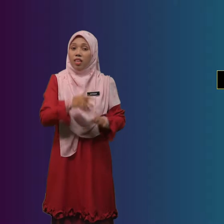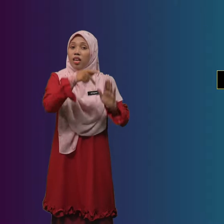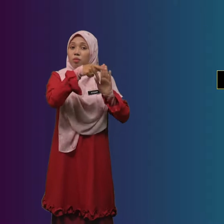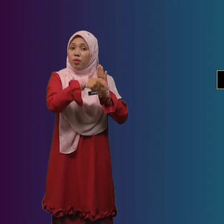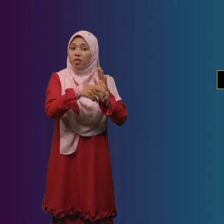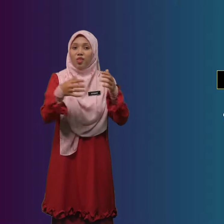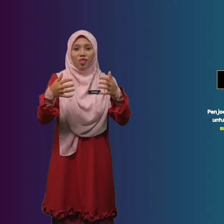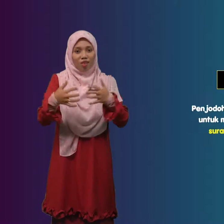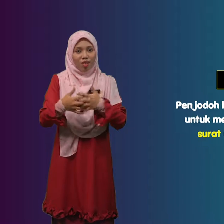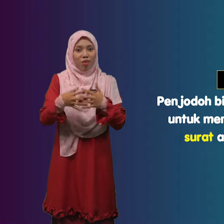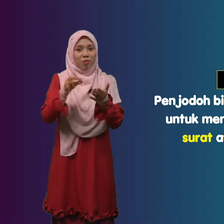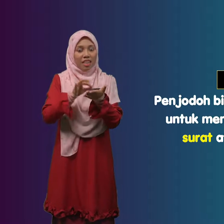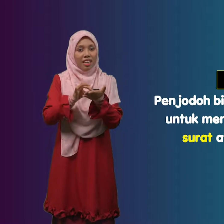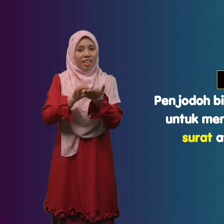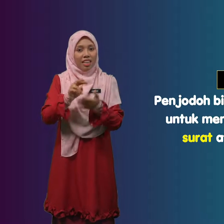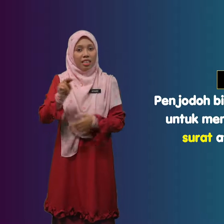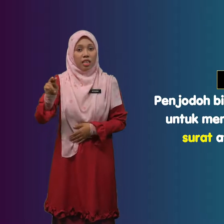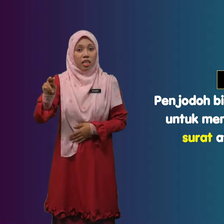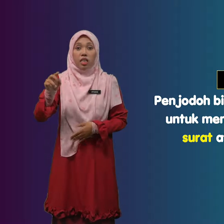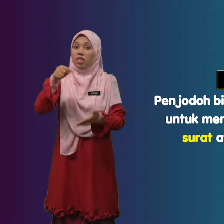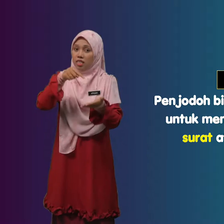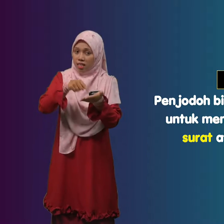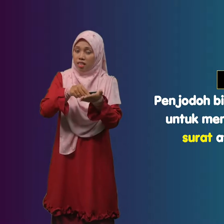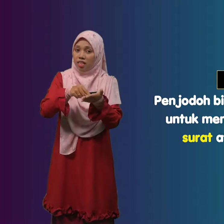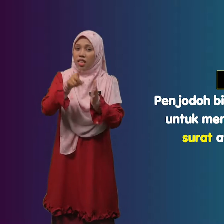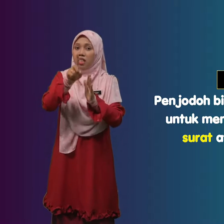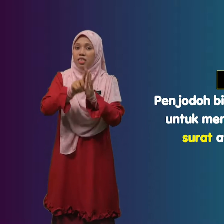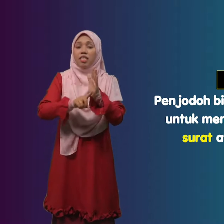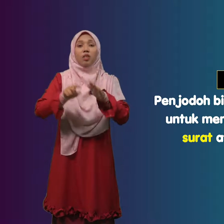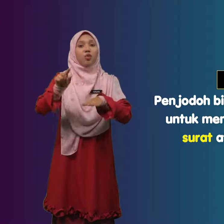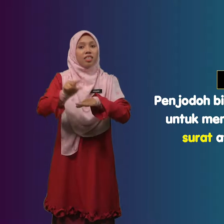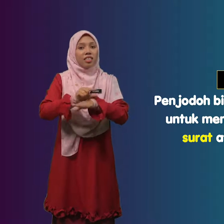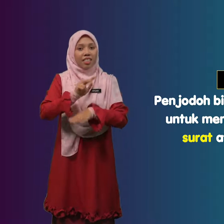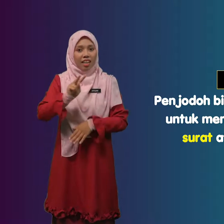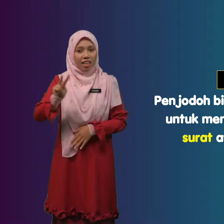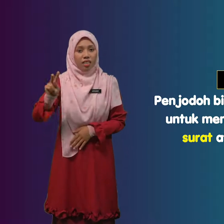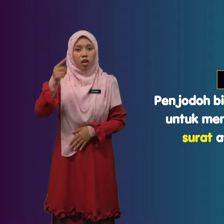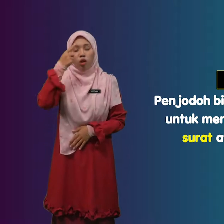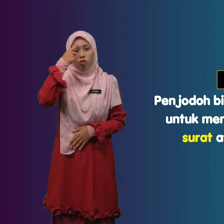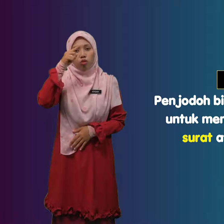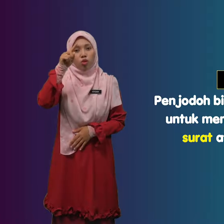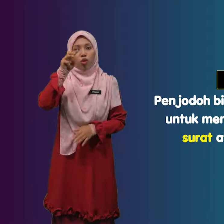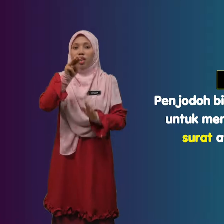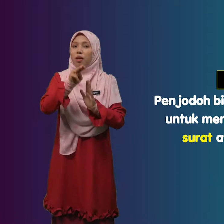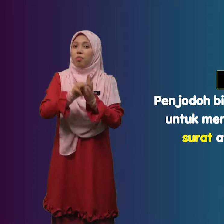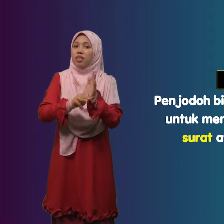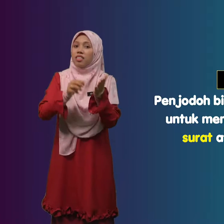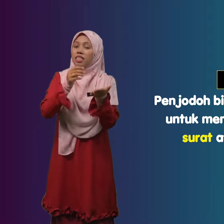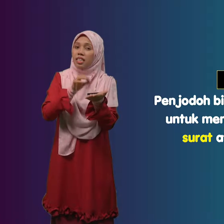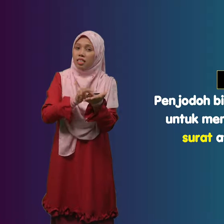Penjodoh Bilangan Ini Digunakan Untuk Mengira